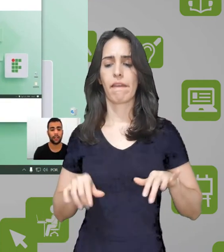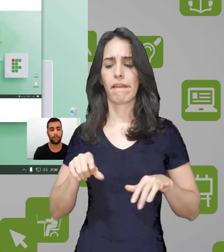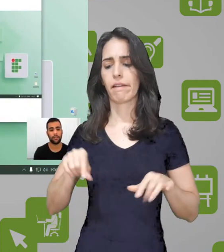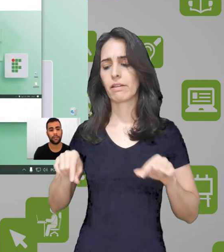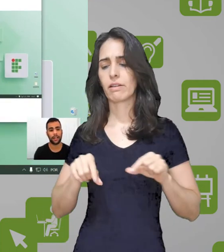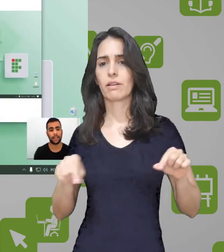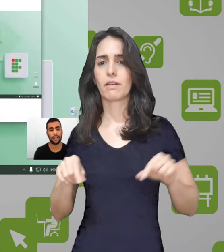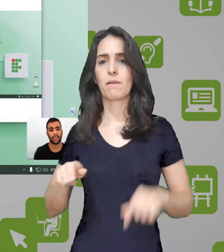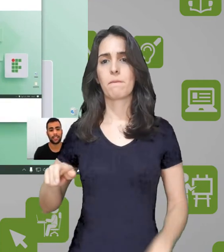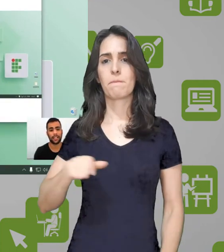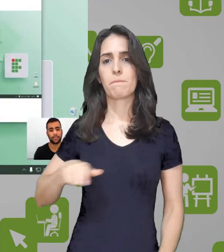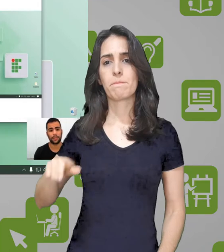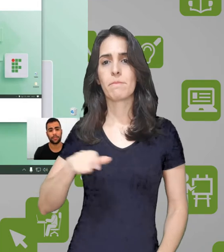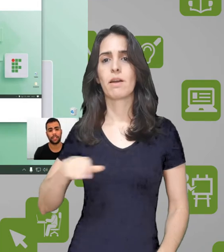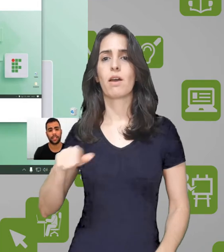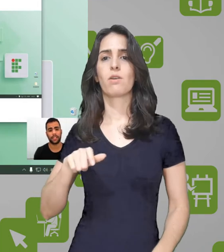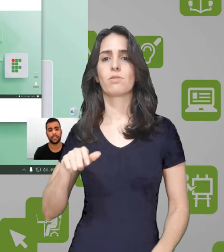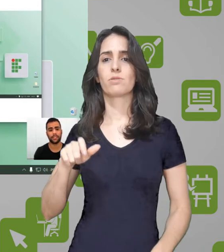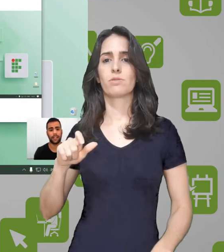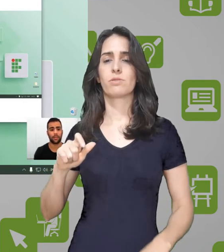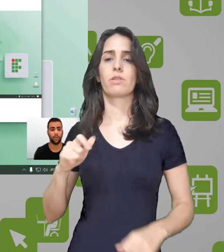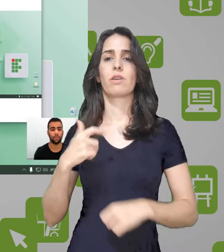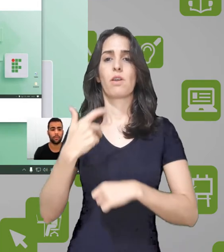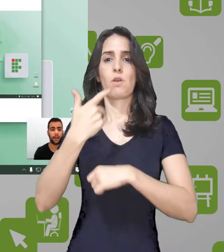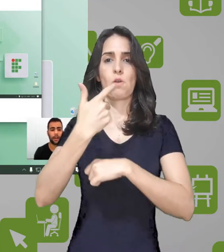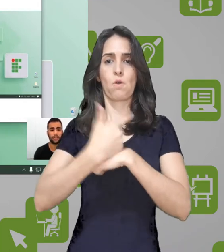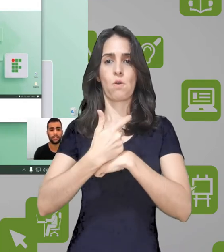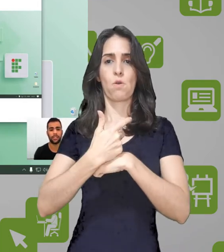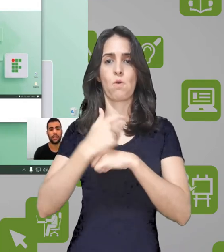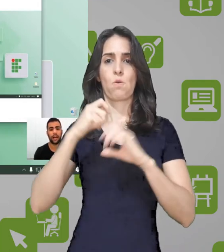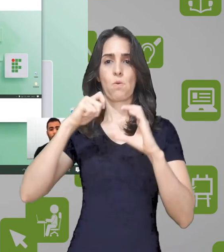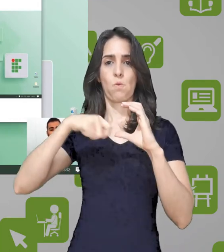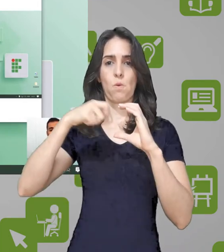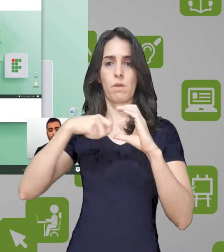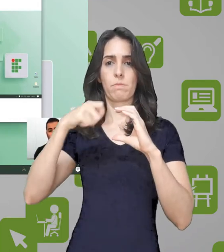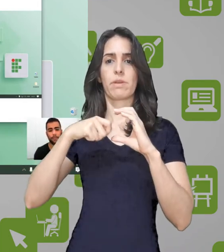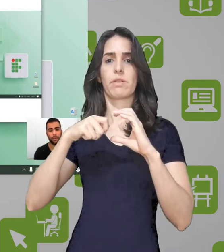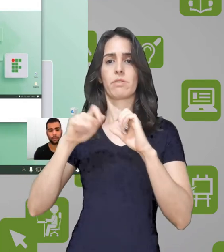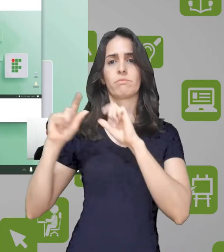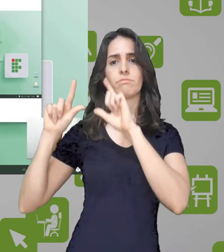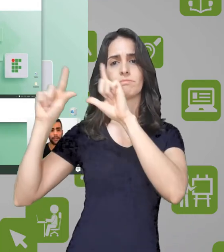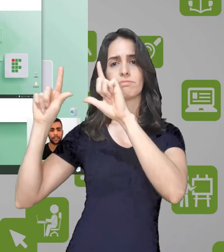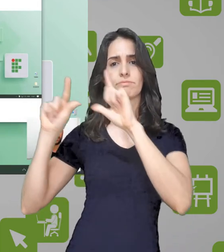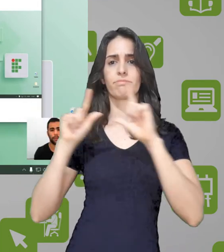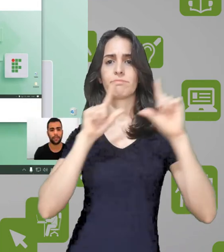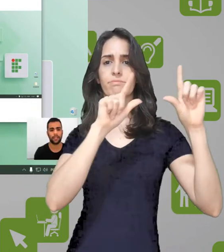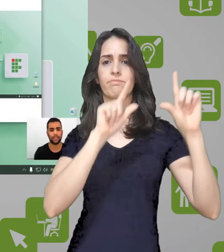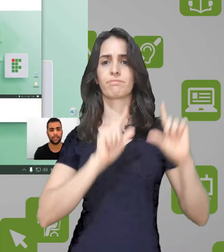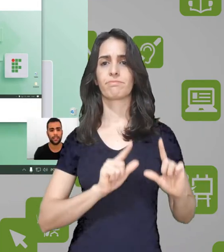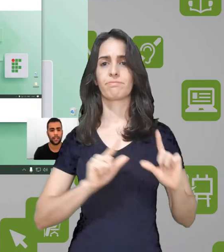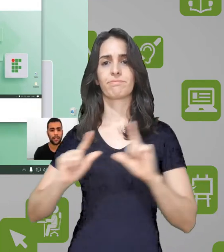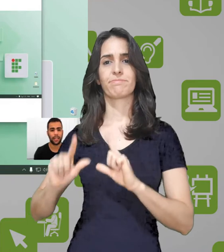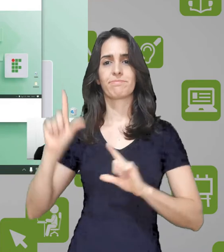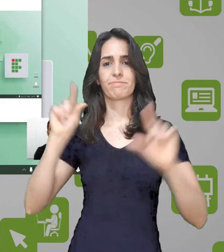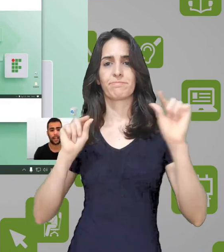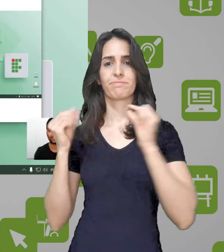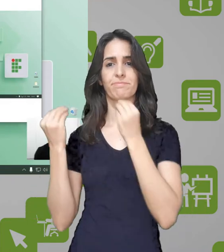configurar as teclas pressionadas, a cor do mouse, a webcam, posicionamento da webcam,